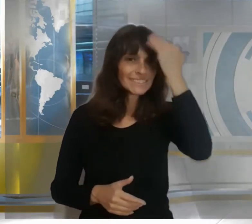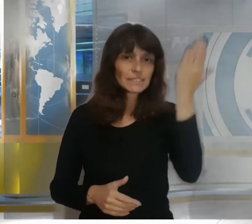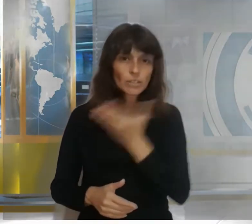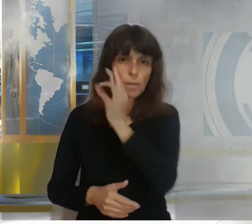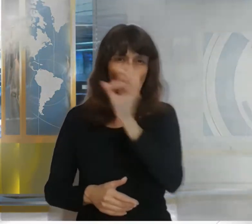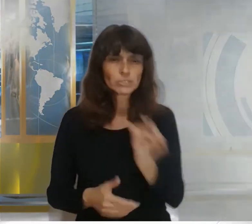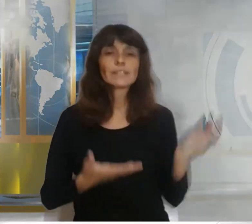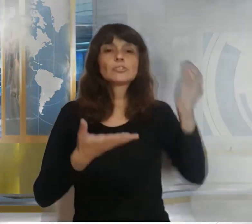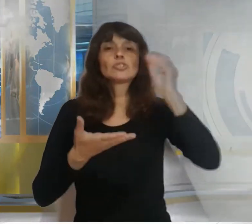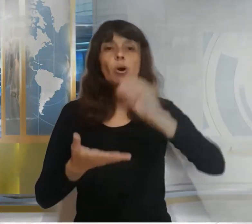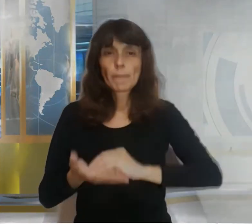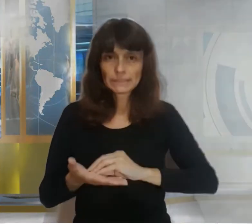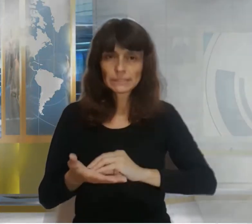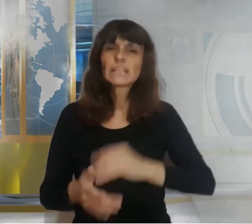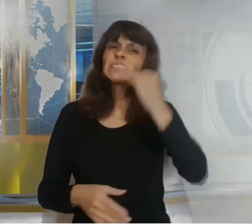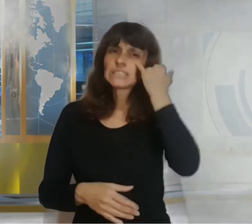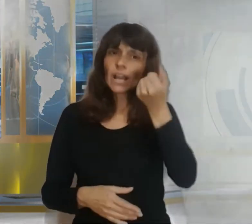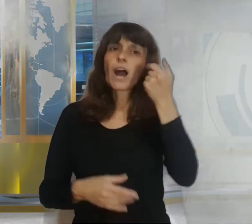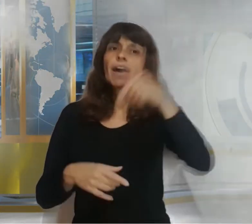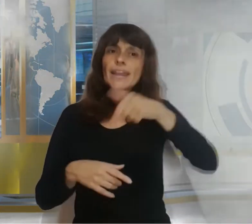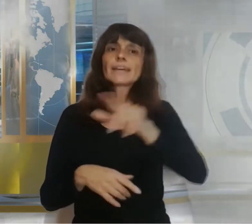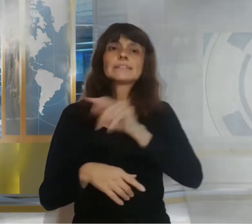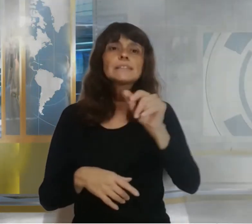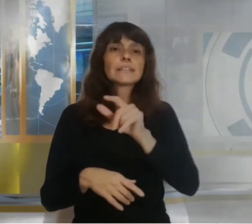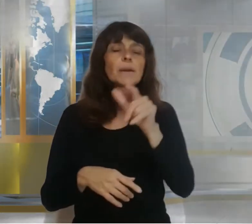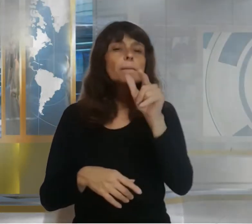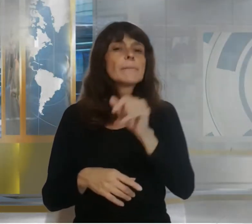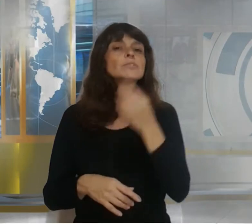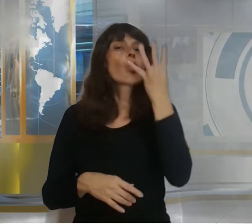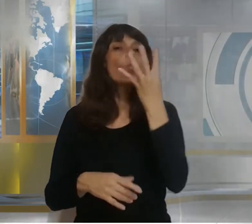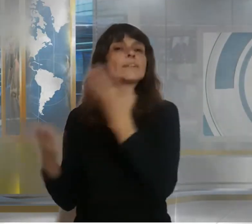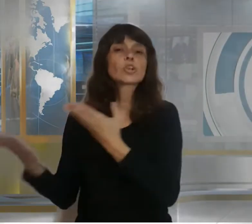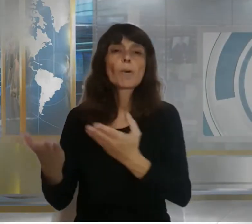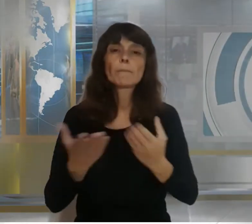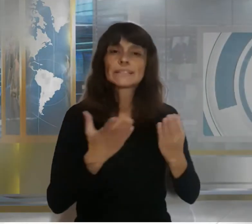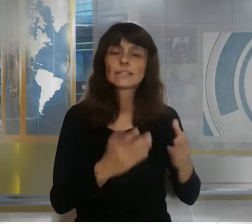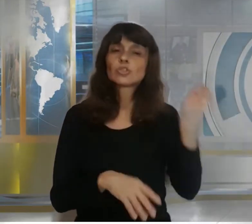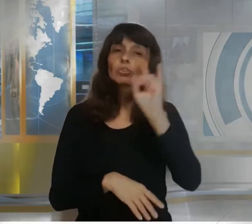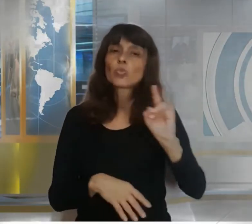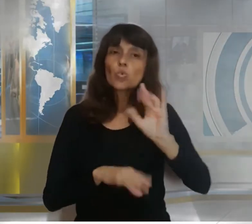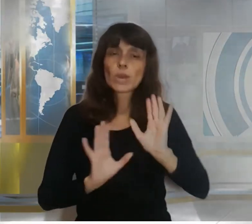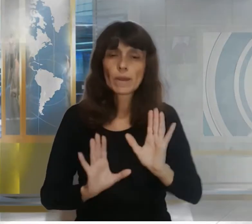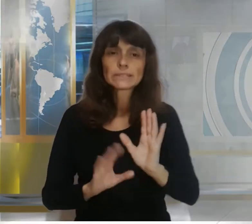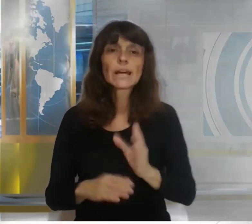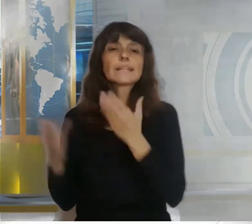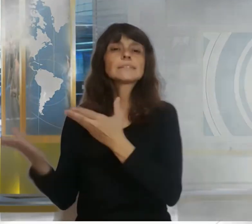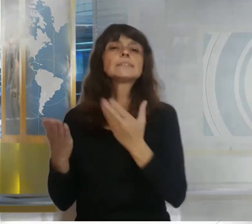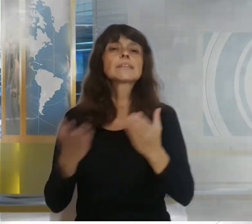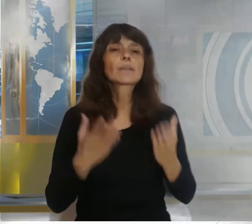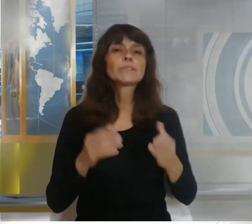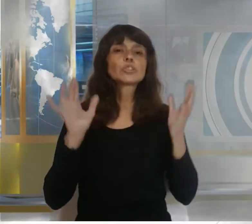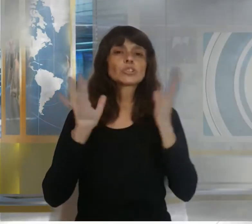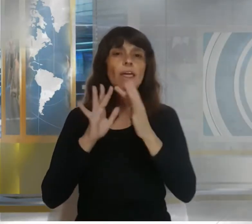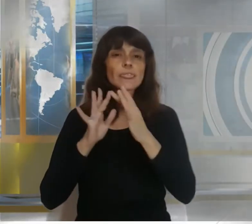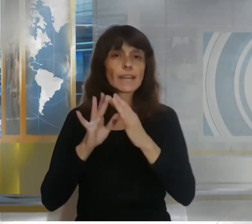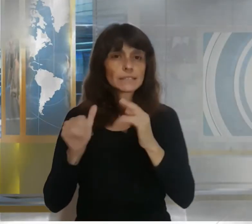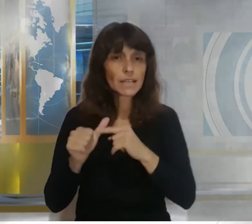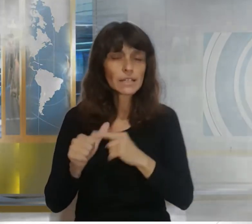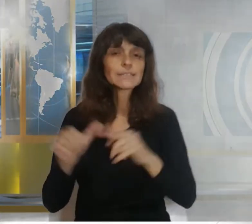este mes cuatro prestaciones básicas universales para los servicios de internet televisión por cable y telefonía móvil que